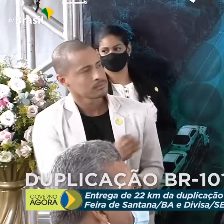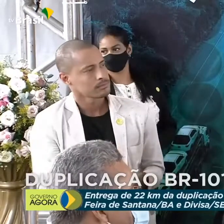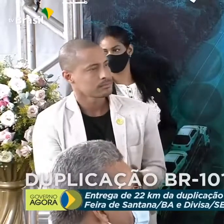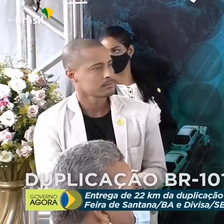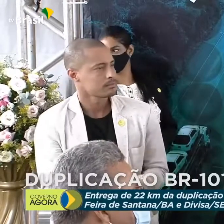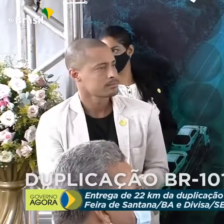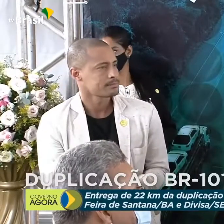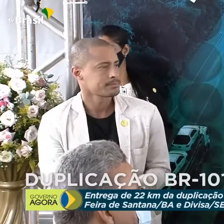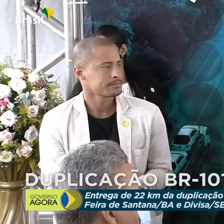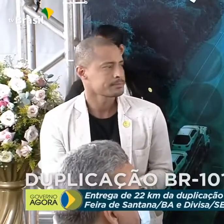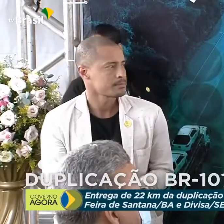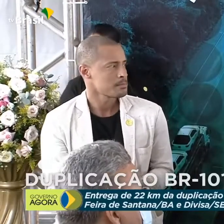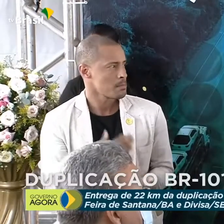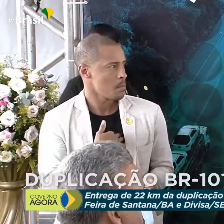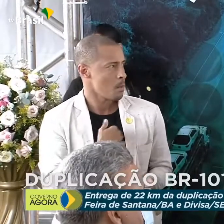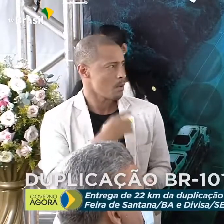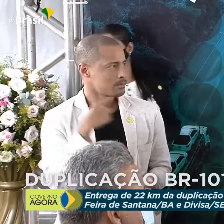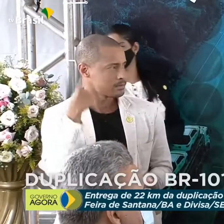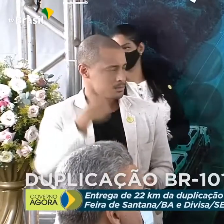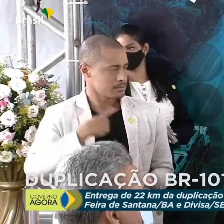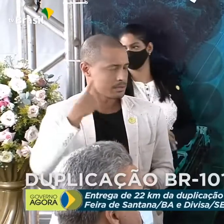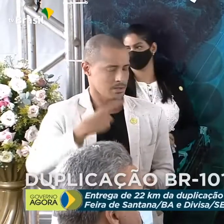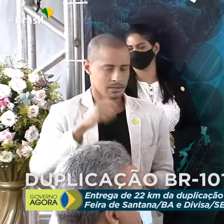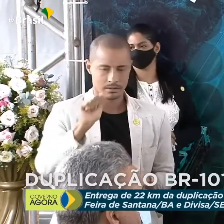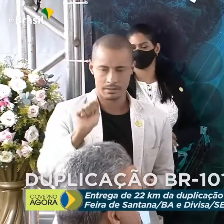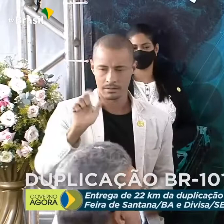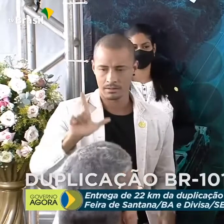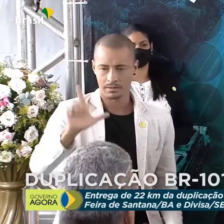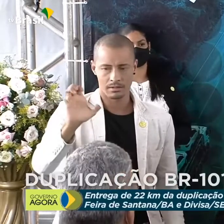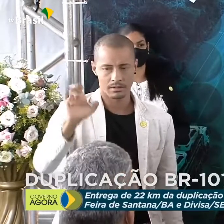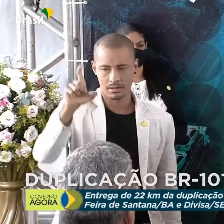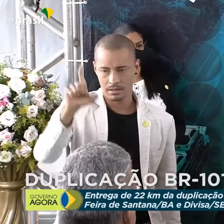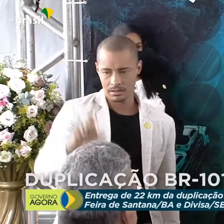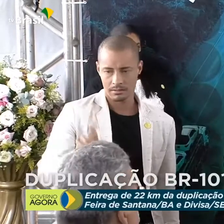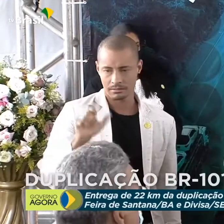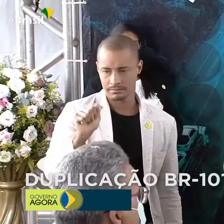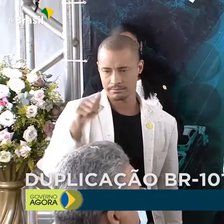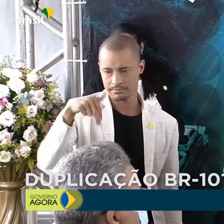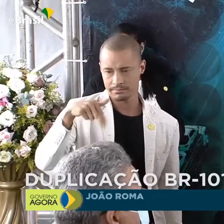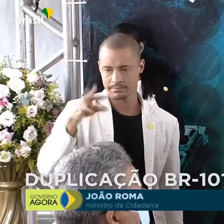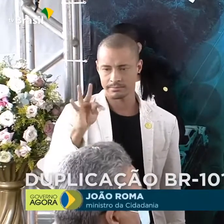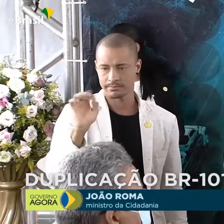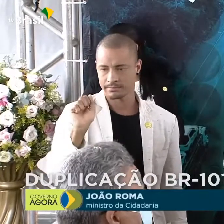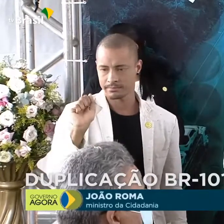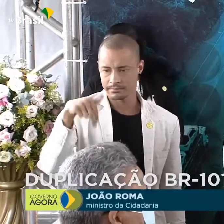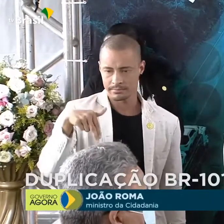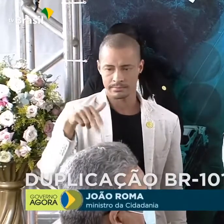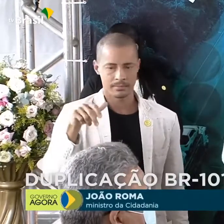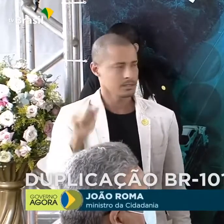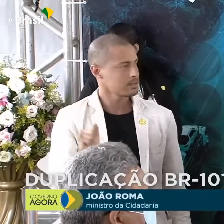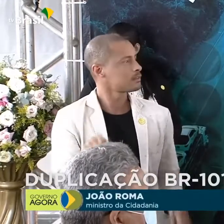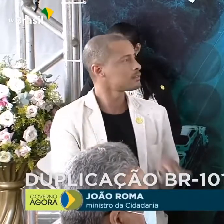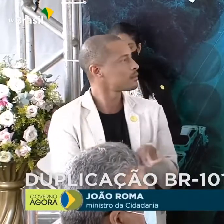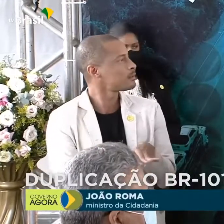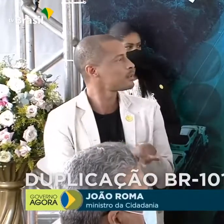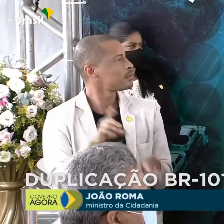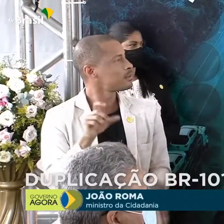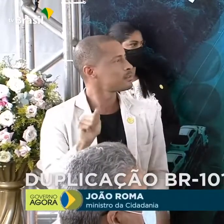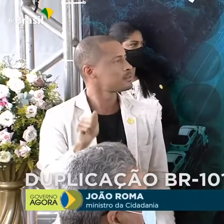Meu caro deputado Alex Santana, deputado Adolfo Viana, filho aqui presente,